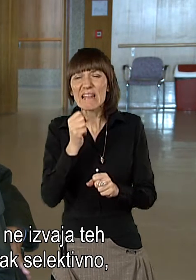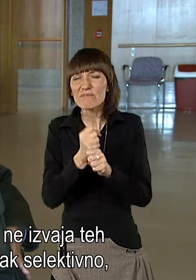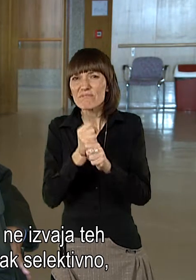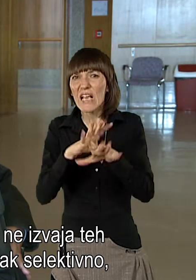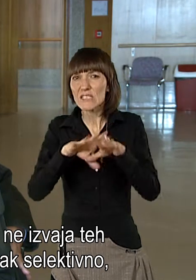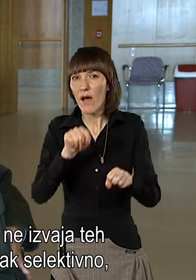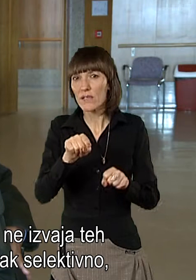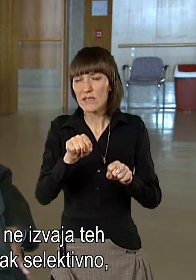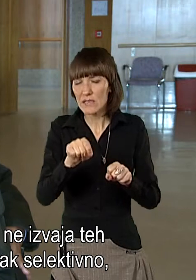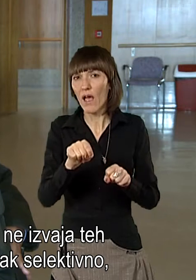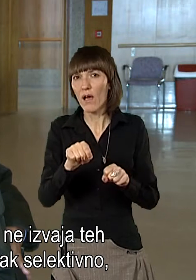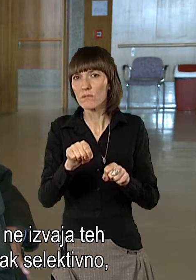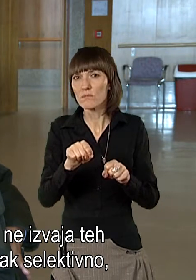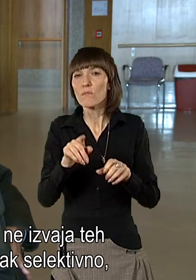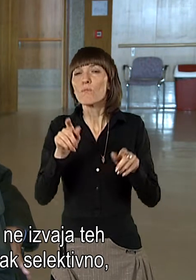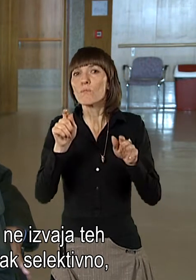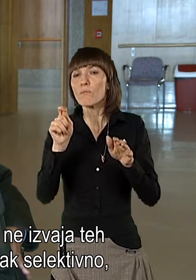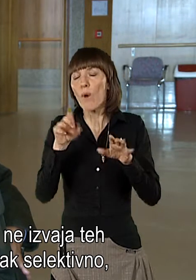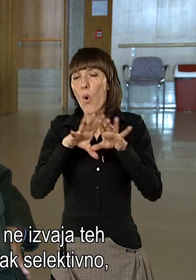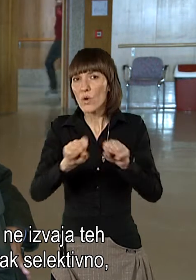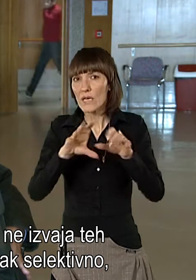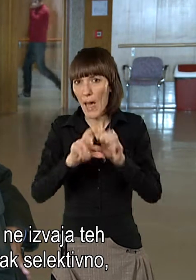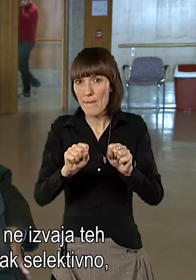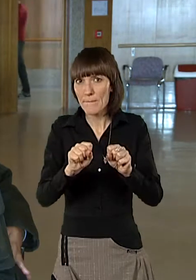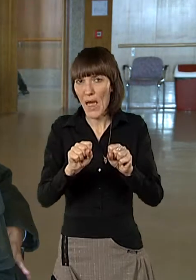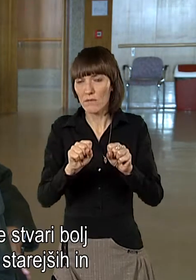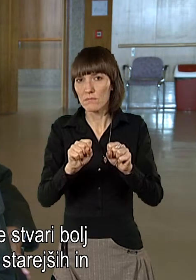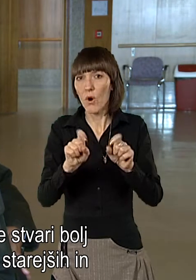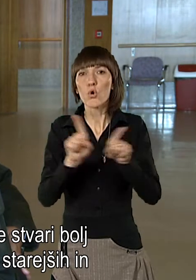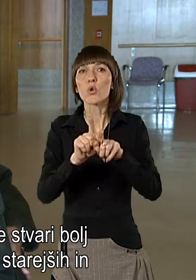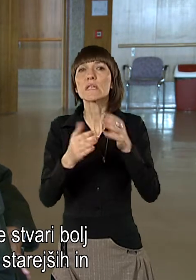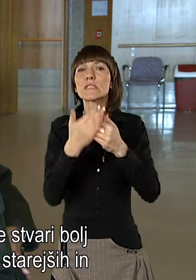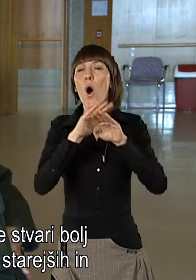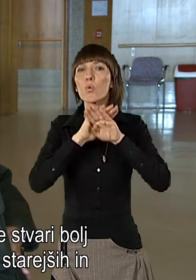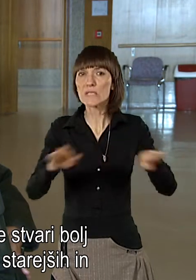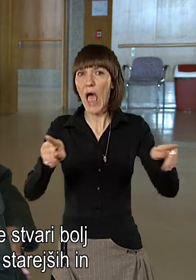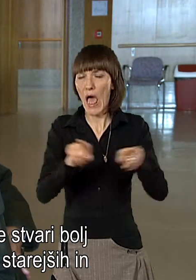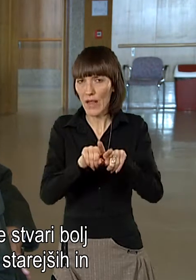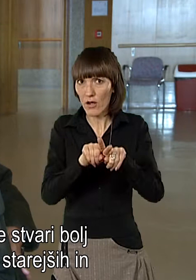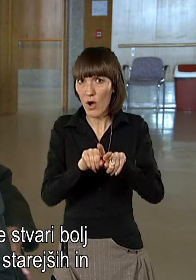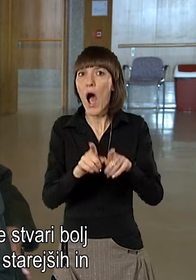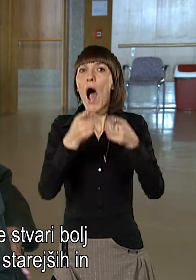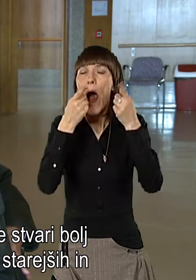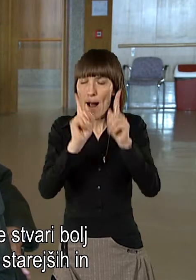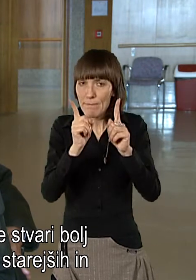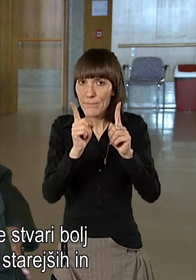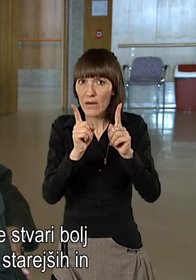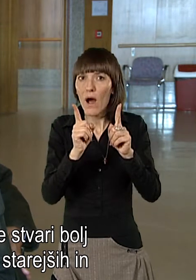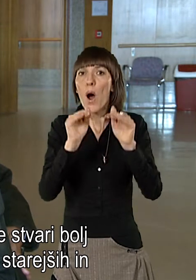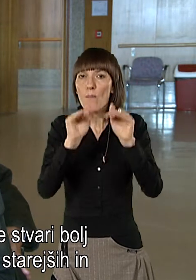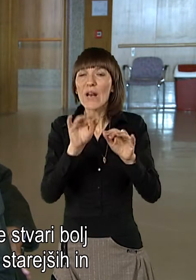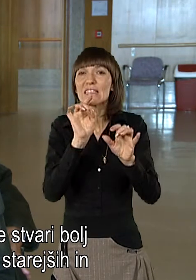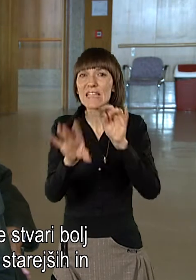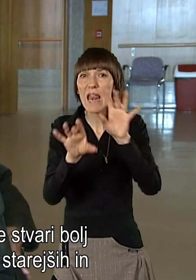te ukrepe linearno, ampak selektivno. To se pravi, da se nekatere stvari bolj skrčijo,